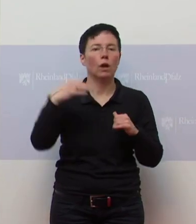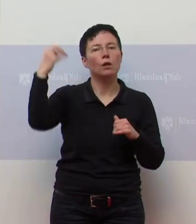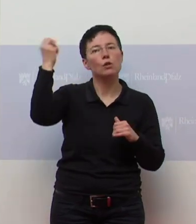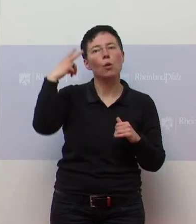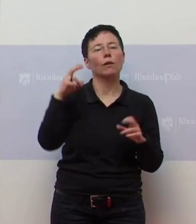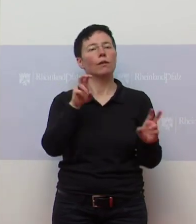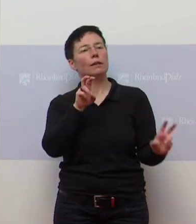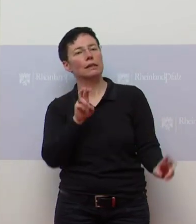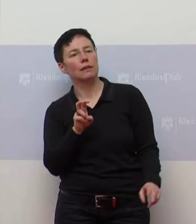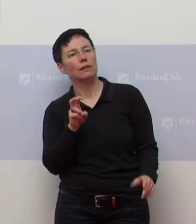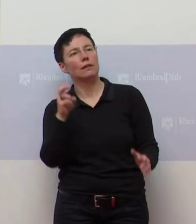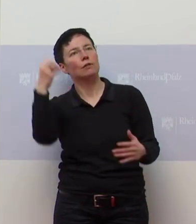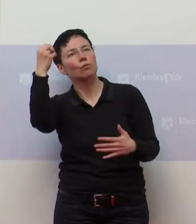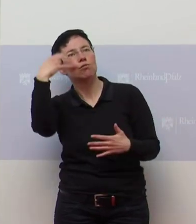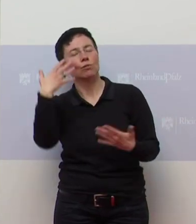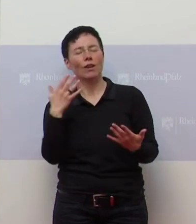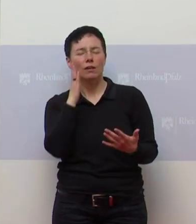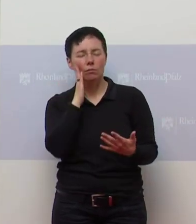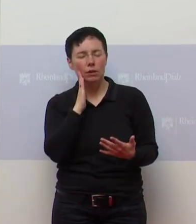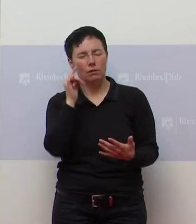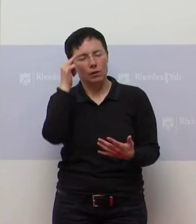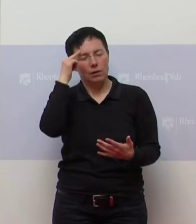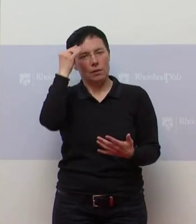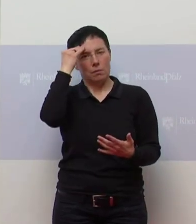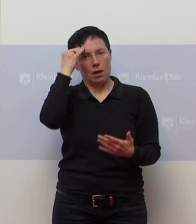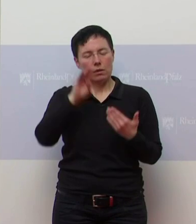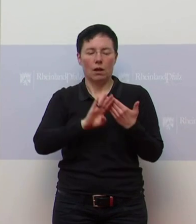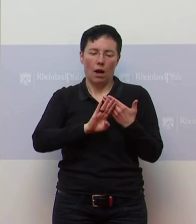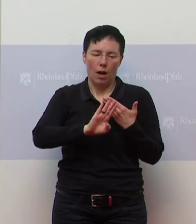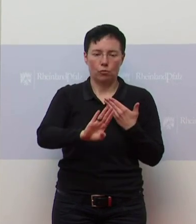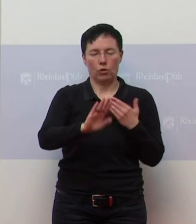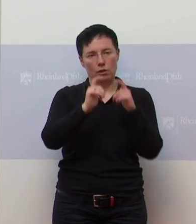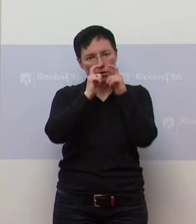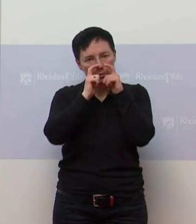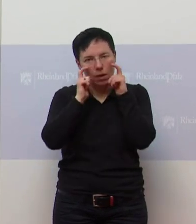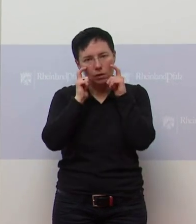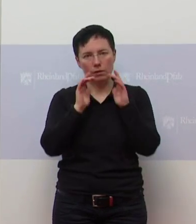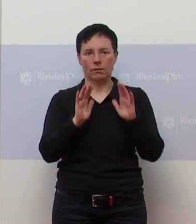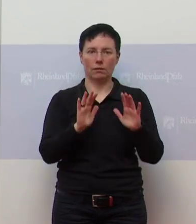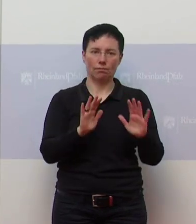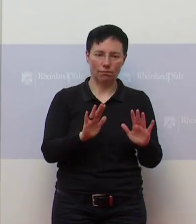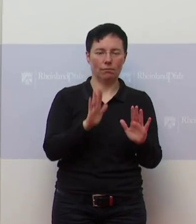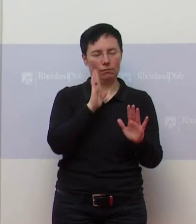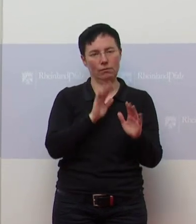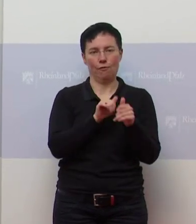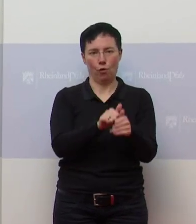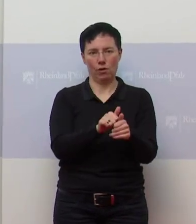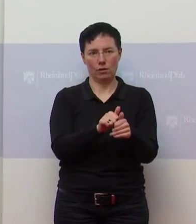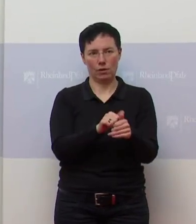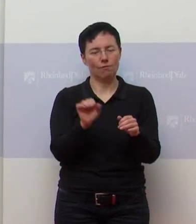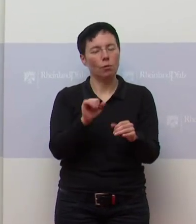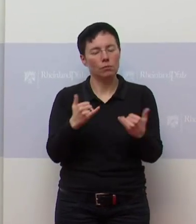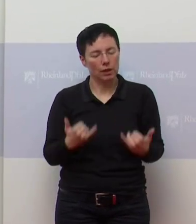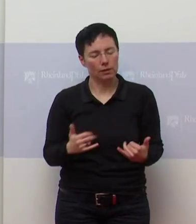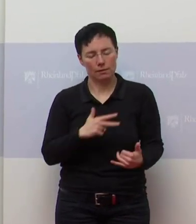sitzen, dass sie das A und O einfach immer wieder einhalten, nämlich Abstand und Maske. Es ist einfach wichtiger als jemals zuvor,